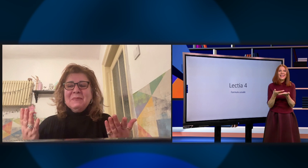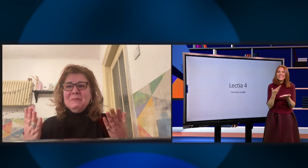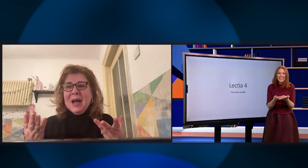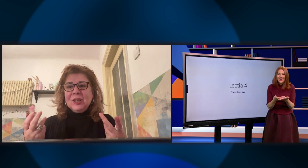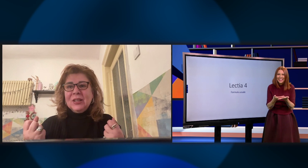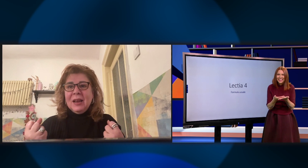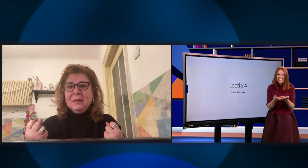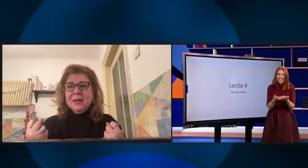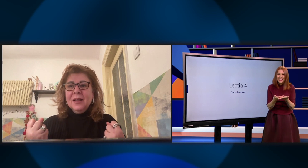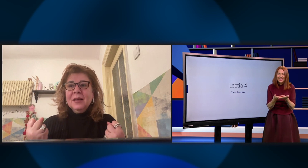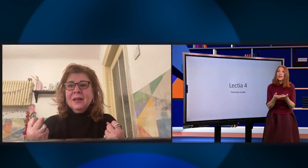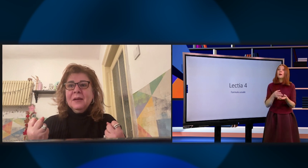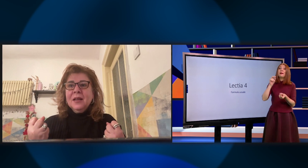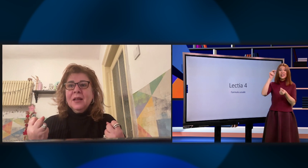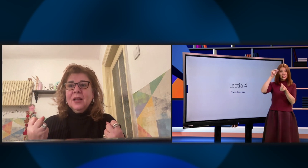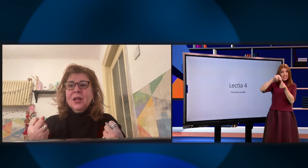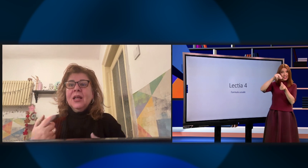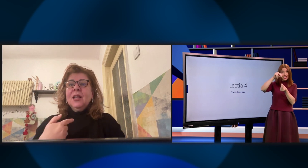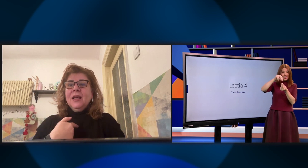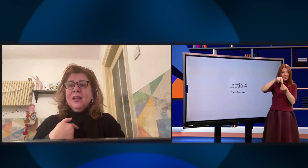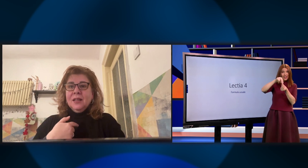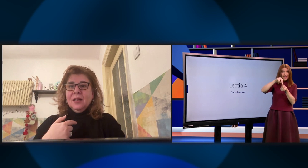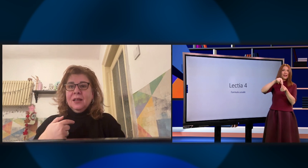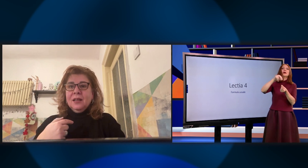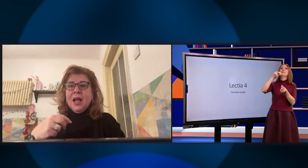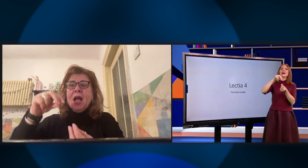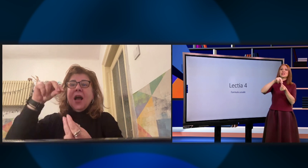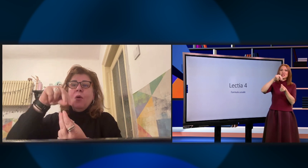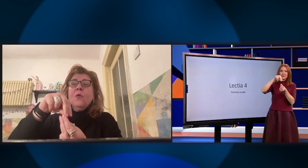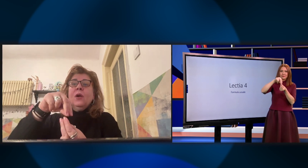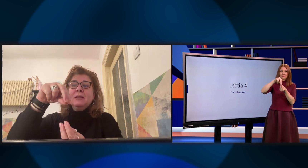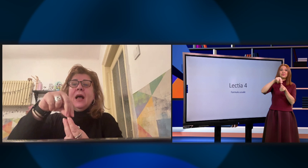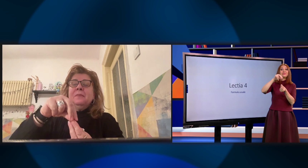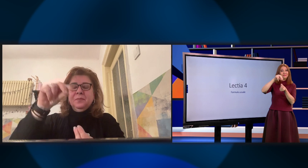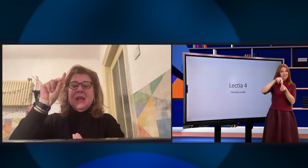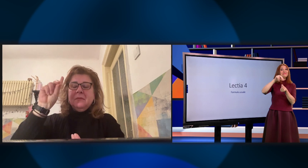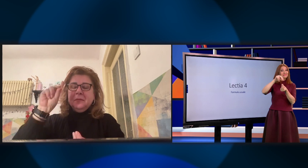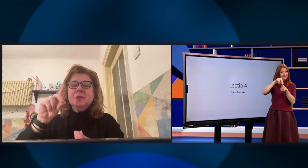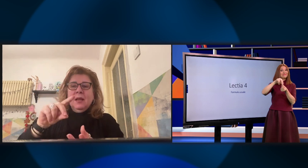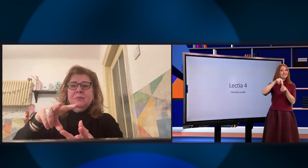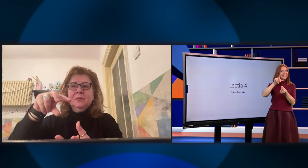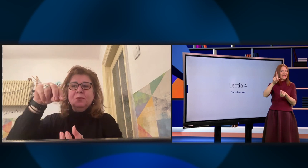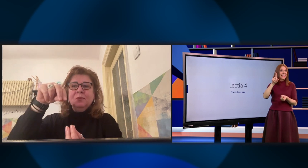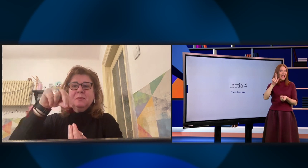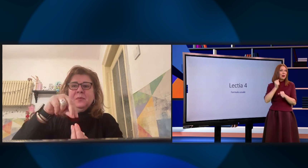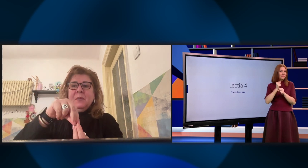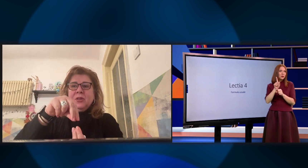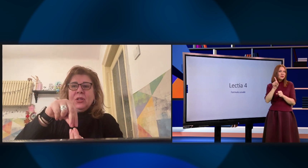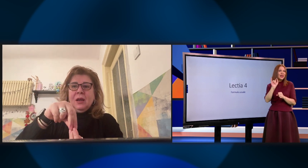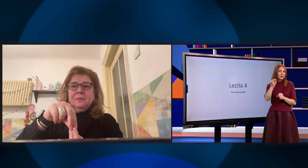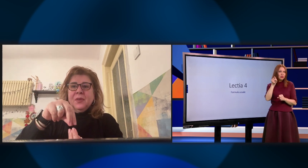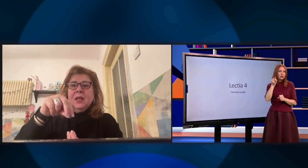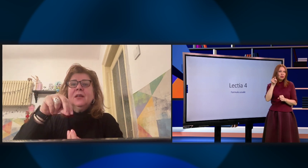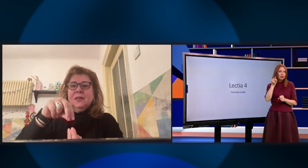De ce? Paștele! Paște! Ah, Paște! Ah, ouăle, da, da, da! Am